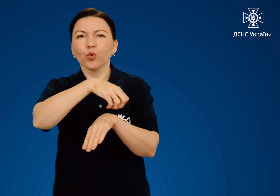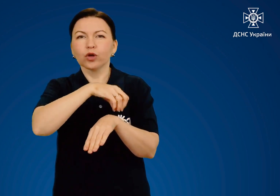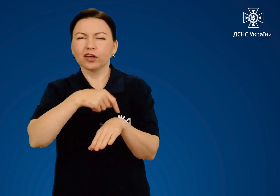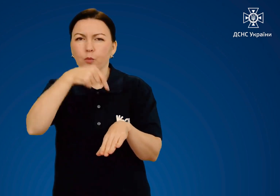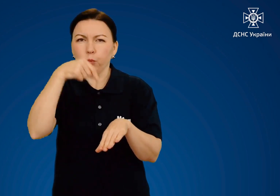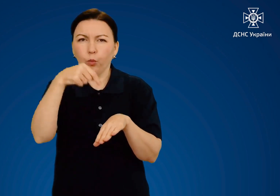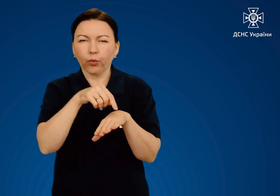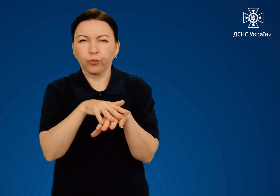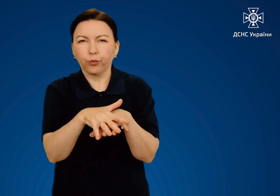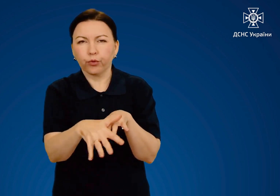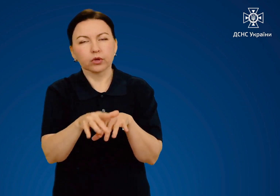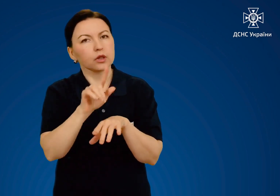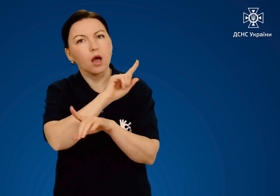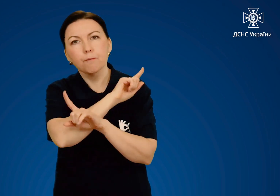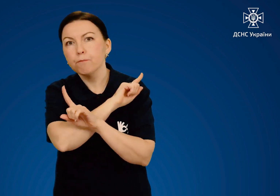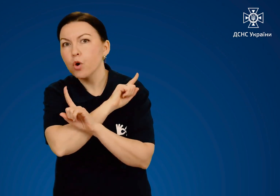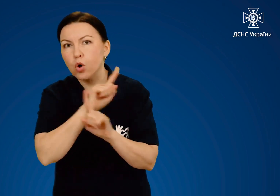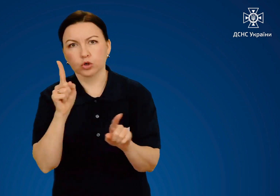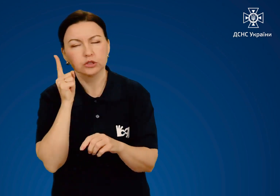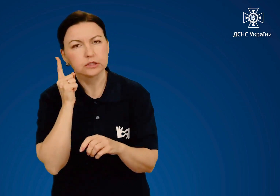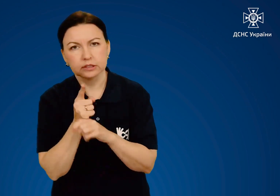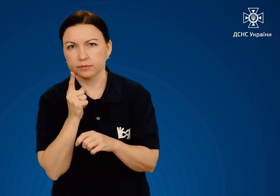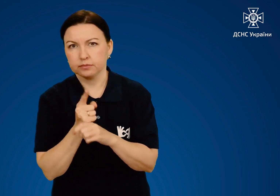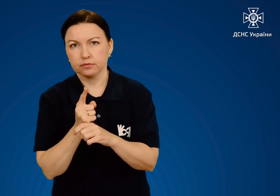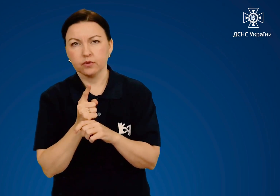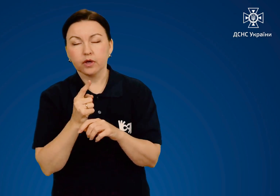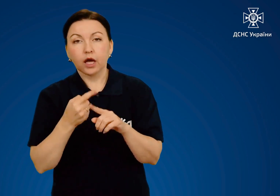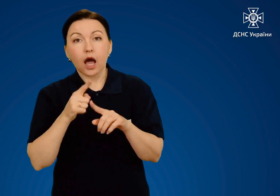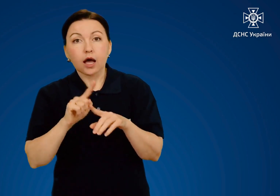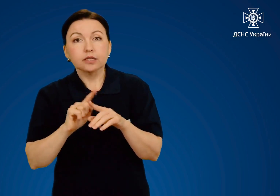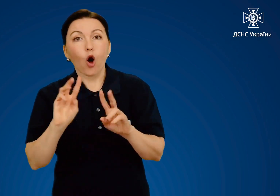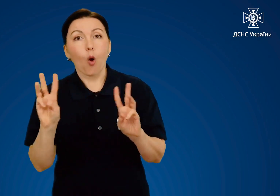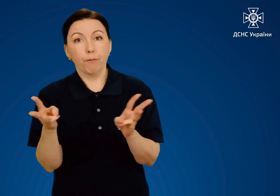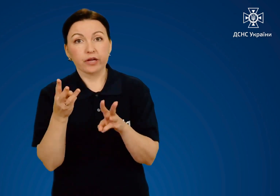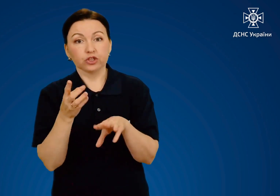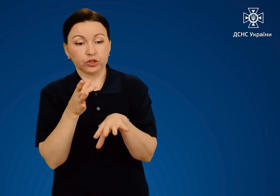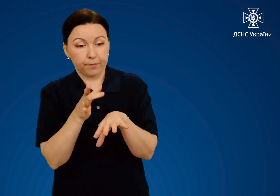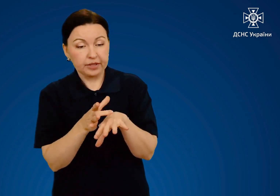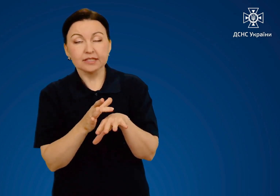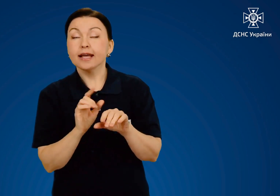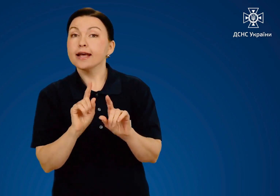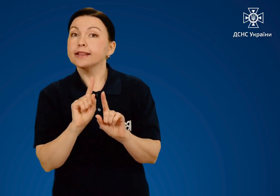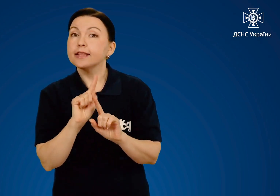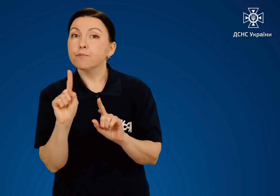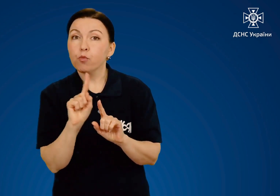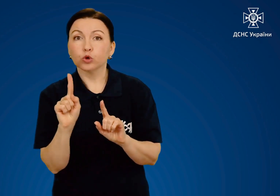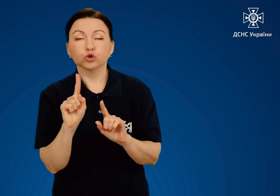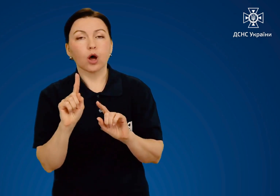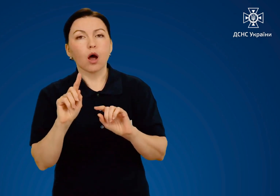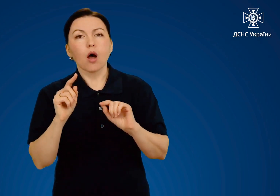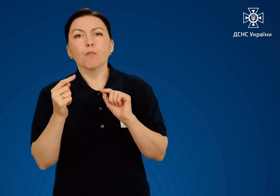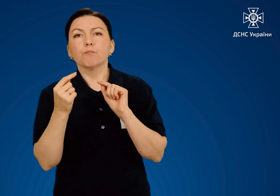утворені пухарі. На щойно обпечене місце не можна наносити